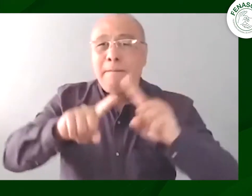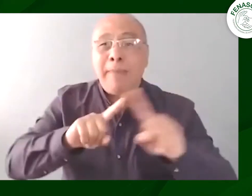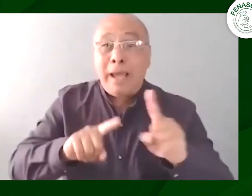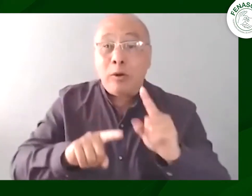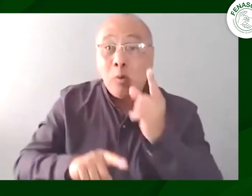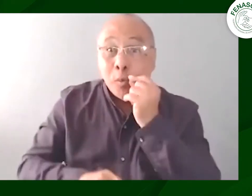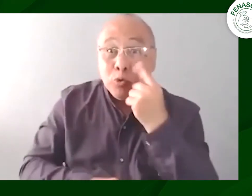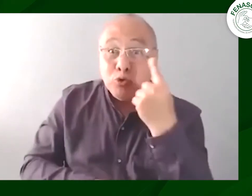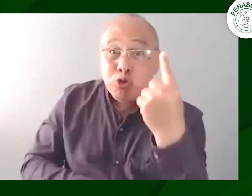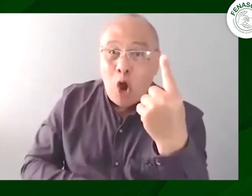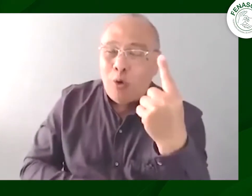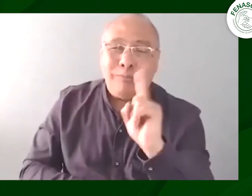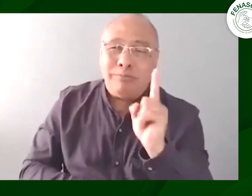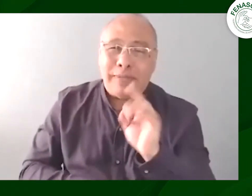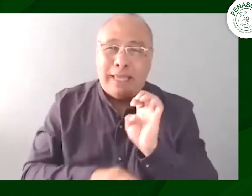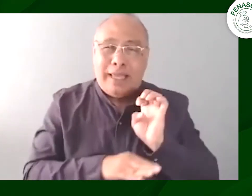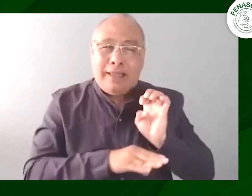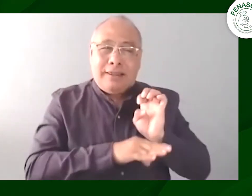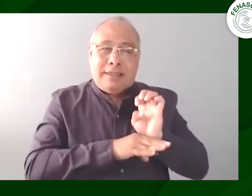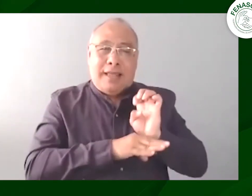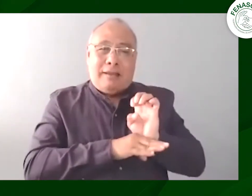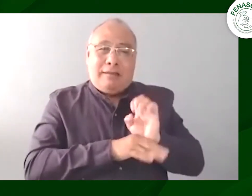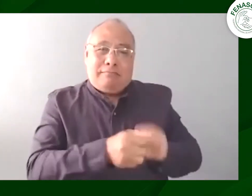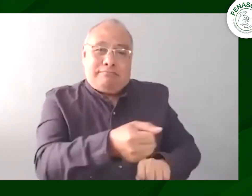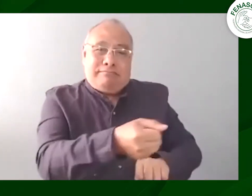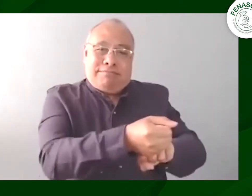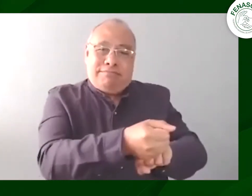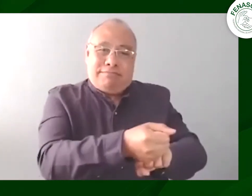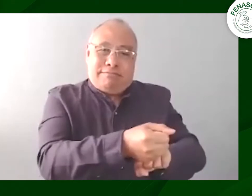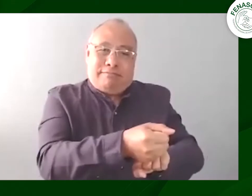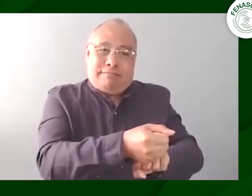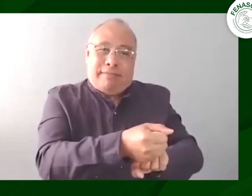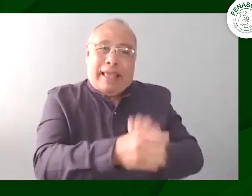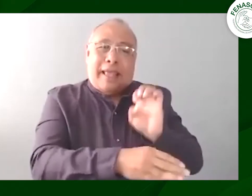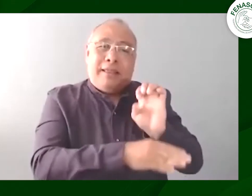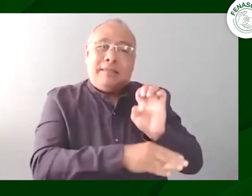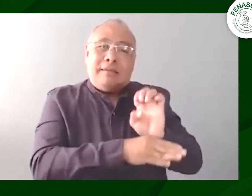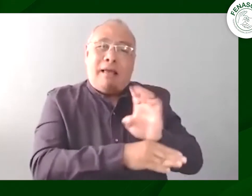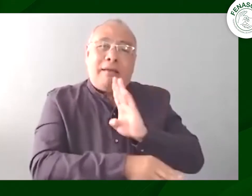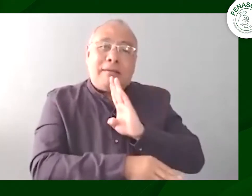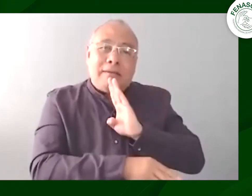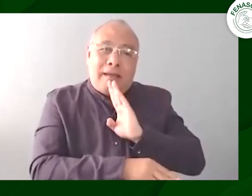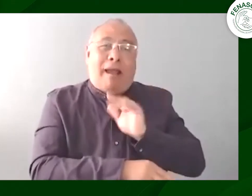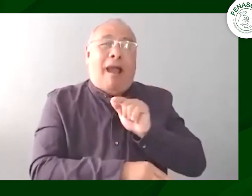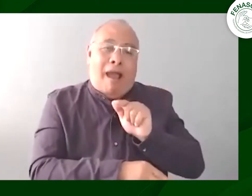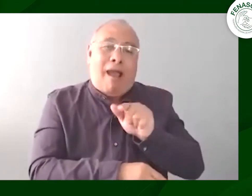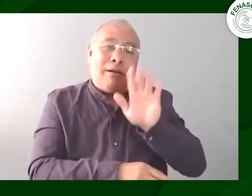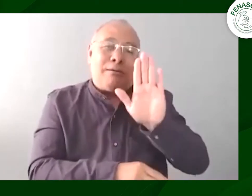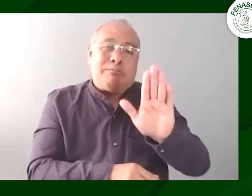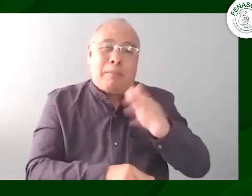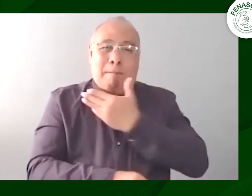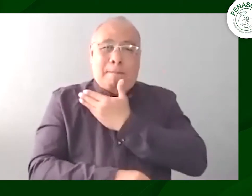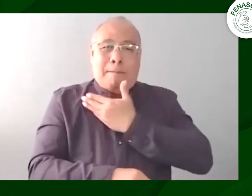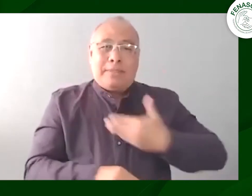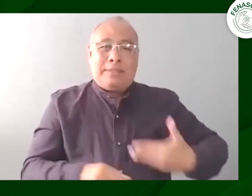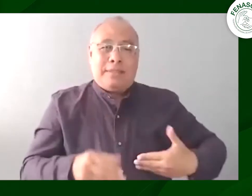y no subió él con ellos resulta que él estaba duverney estaba haciendo parte también